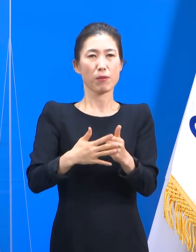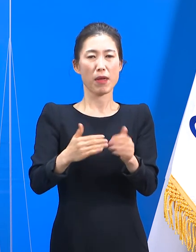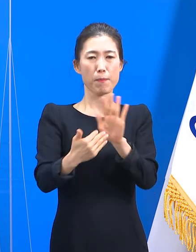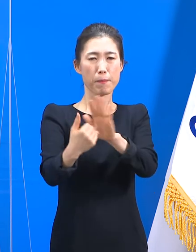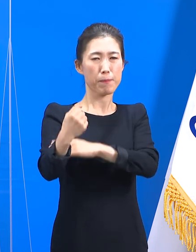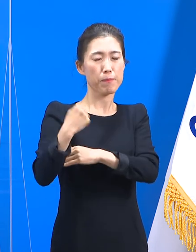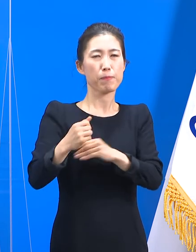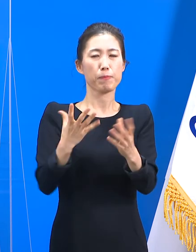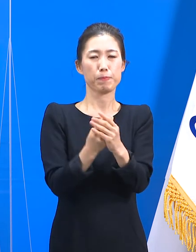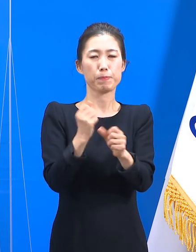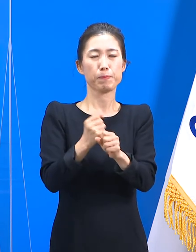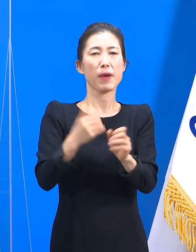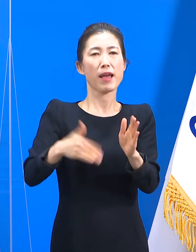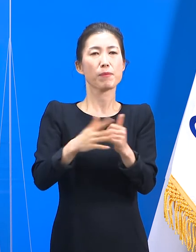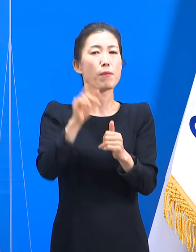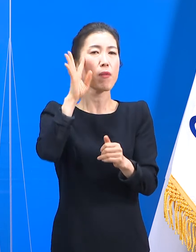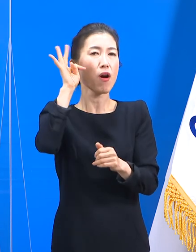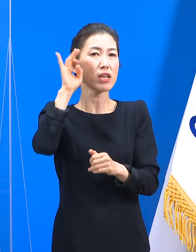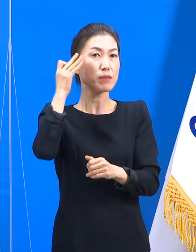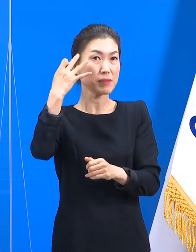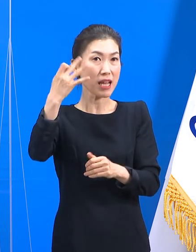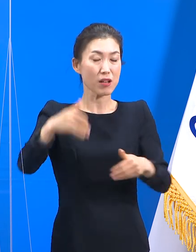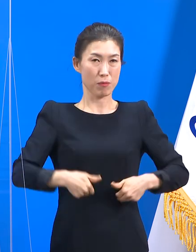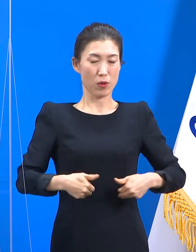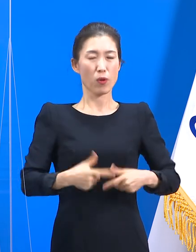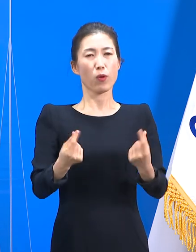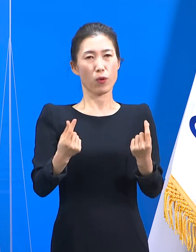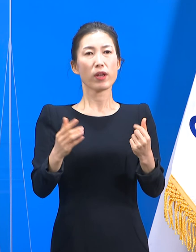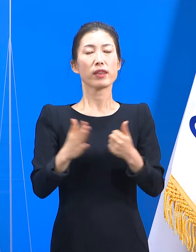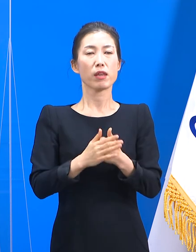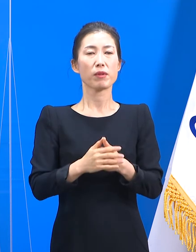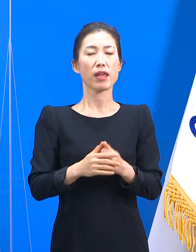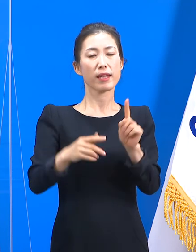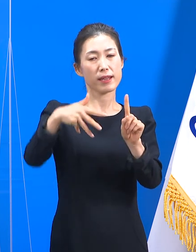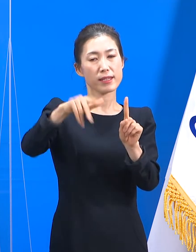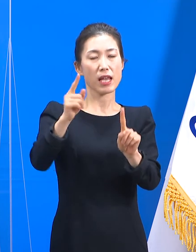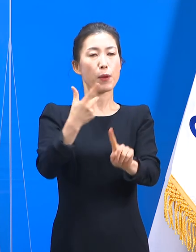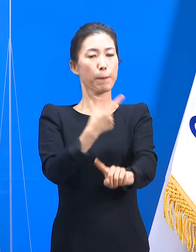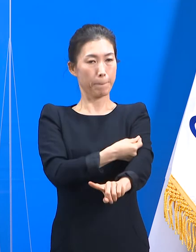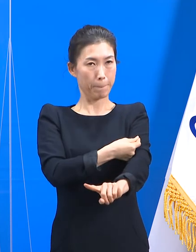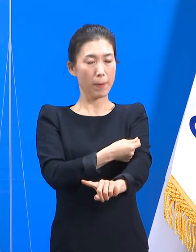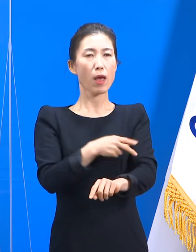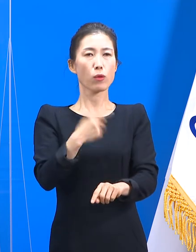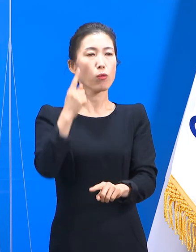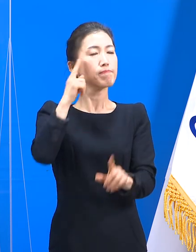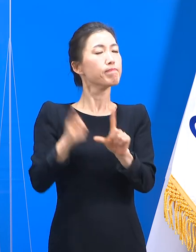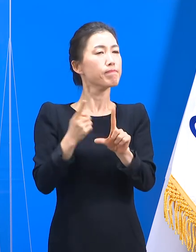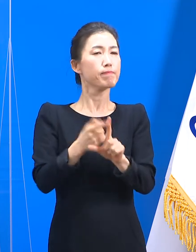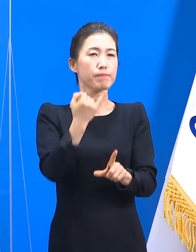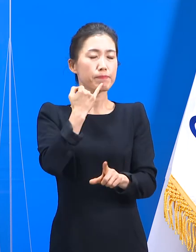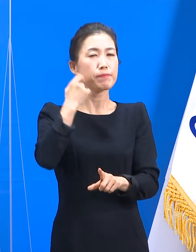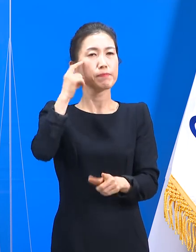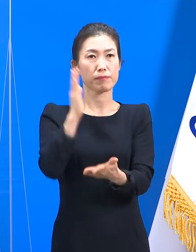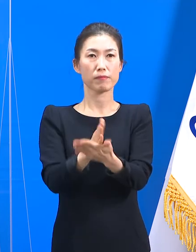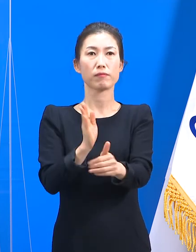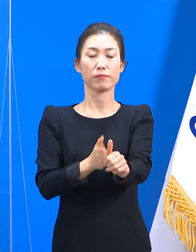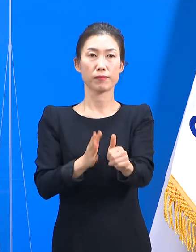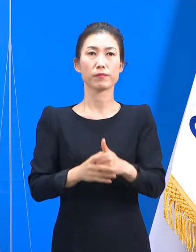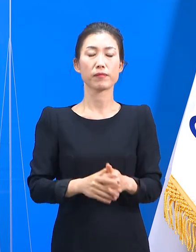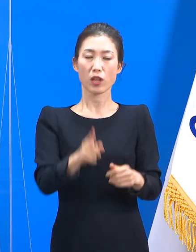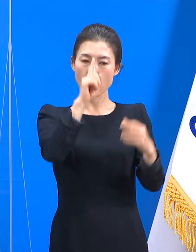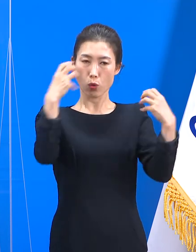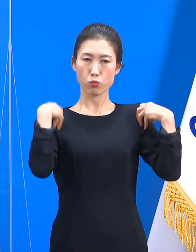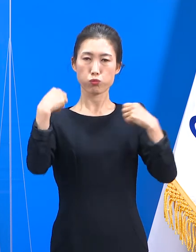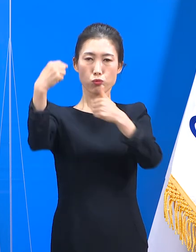때까지는 시간이 소요됩니다. 따라서 첫 해 예방접종을 받았다고 해서 방심하면 안됩니다. 정부